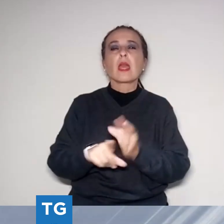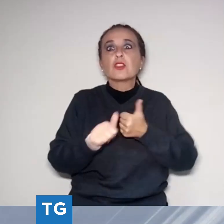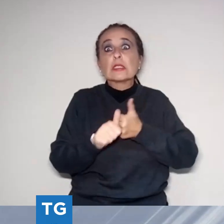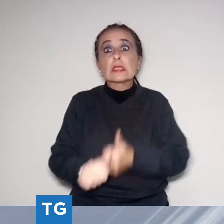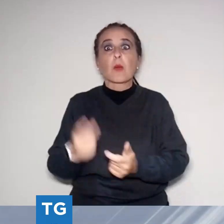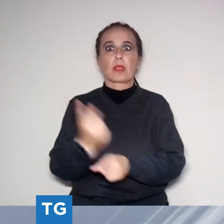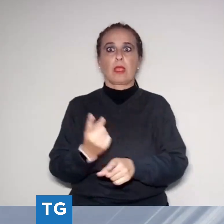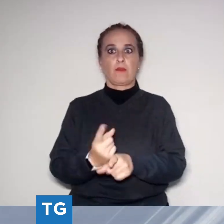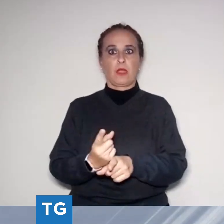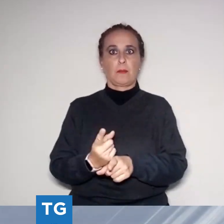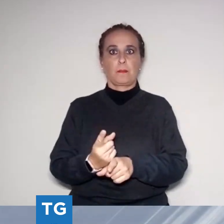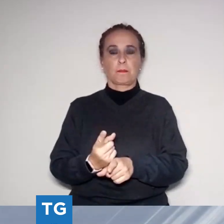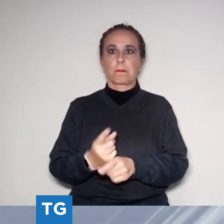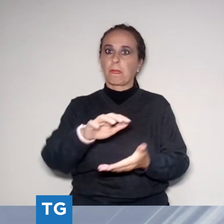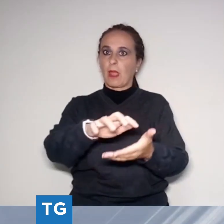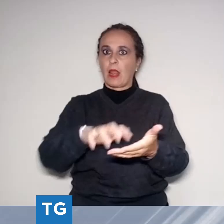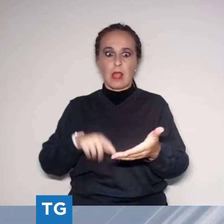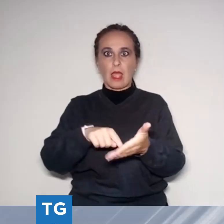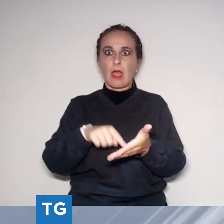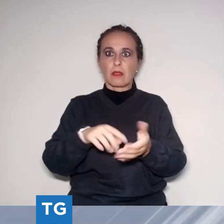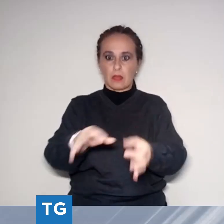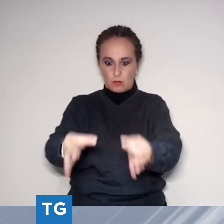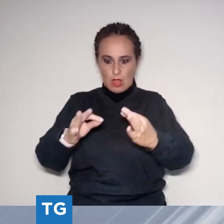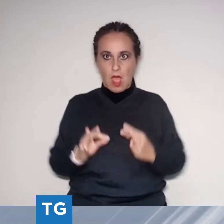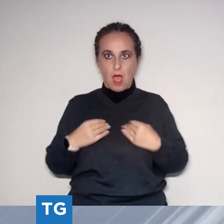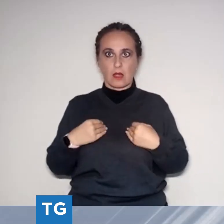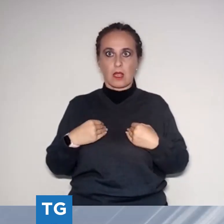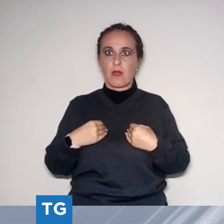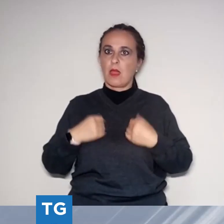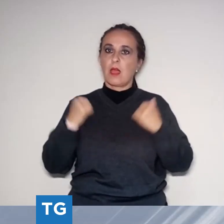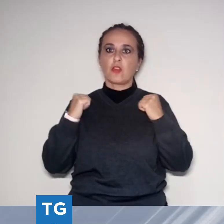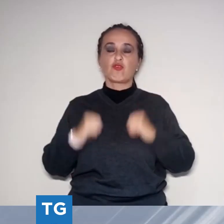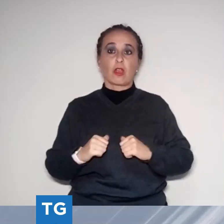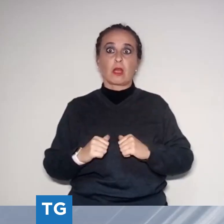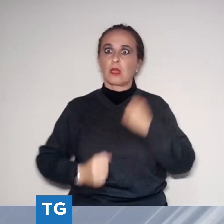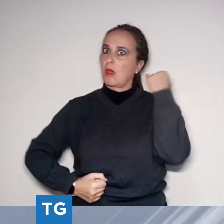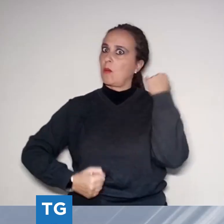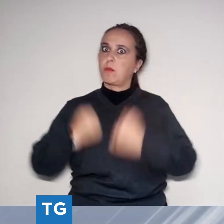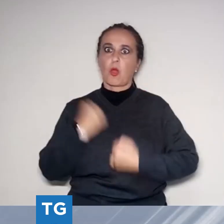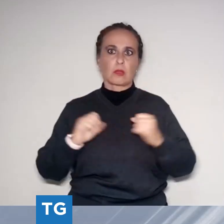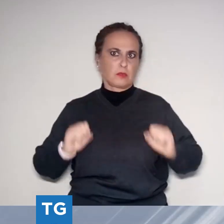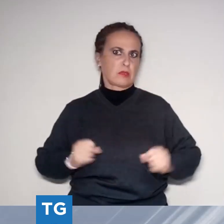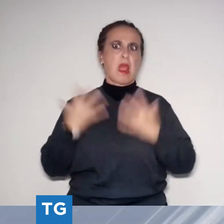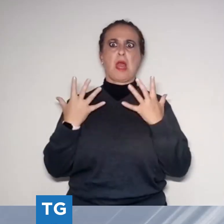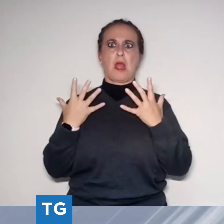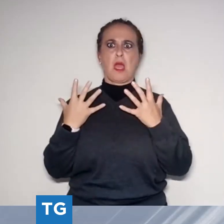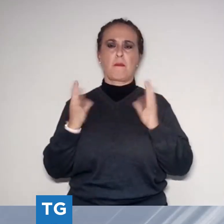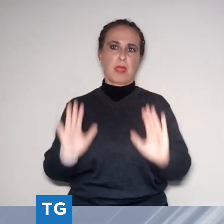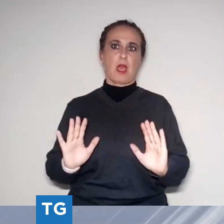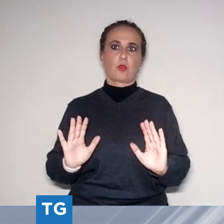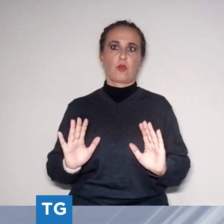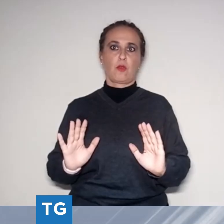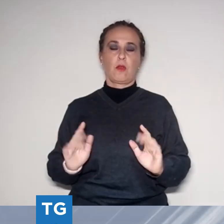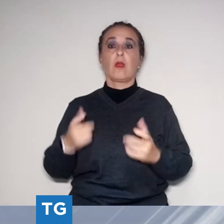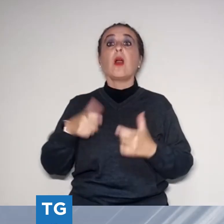fatto infuriare chi abita qui che da anni, come detto, attende che sia il Comune a completare le opere di allaccio. Tra l'altro la spesa per mettersi